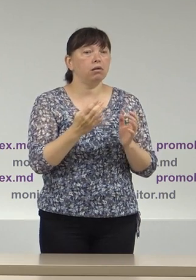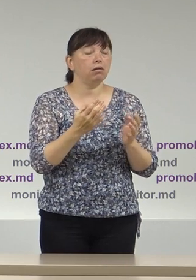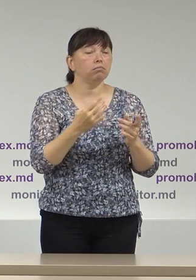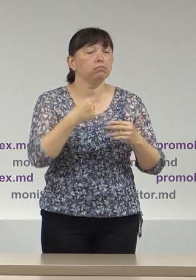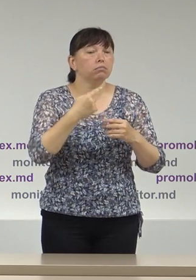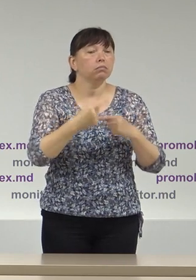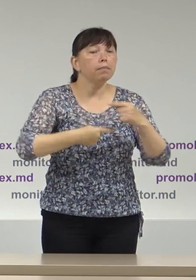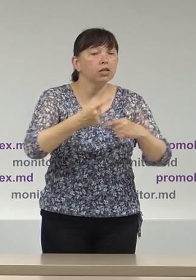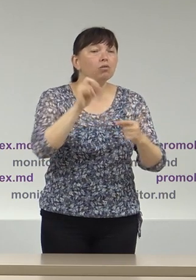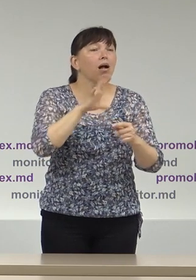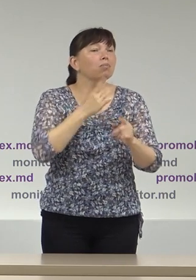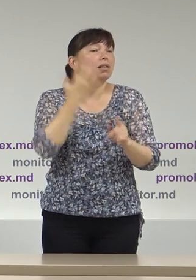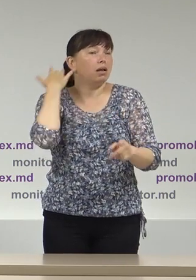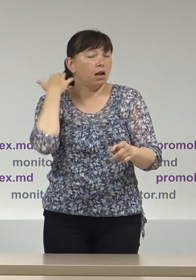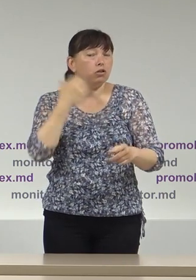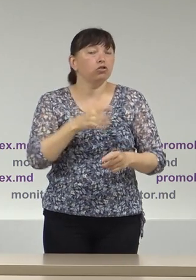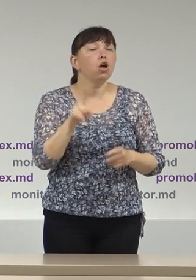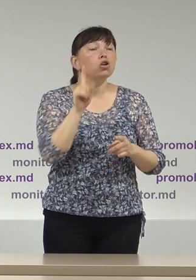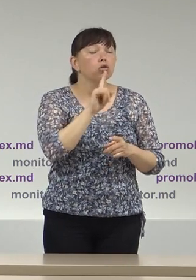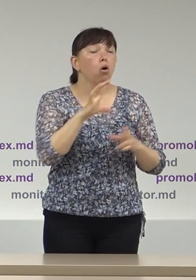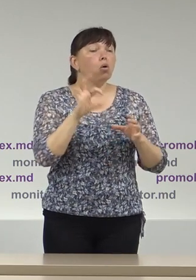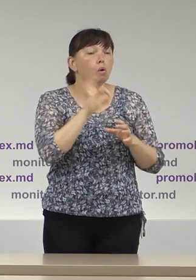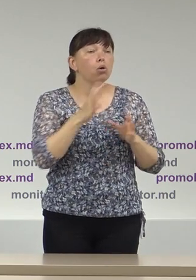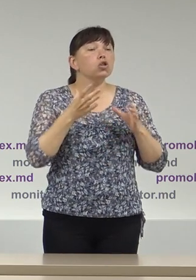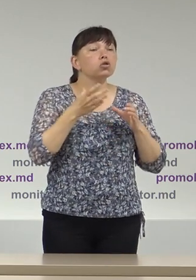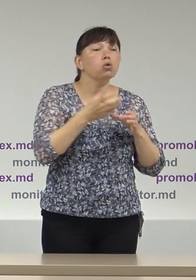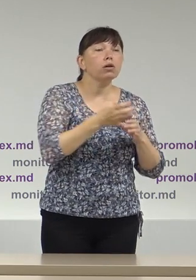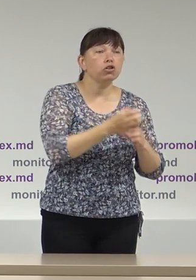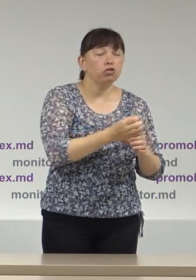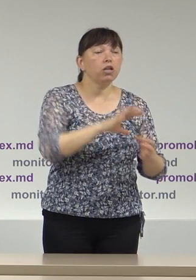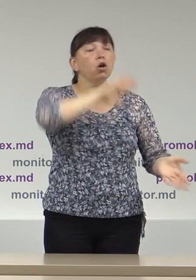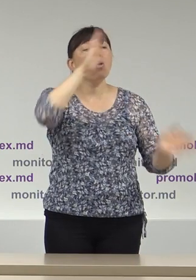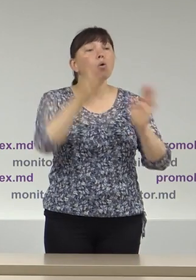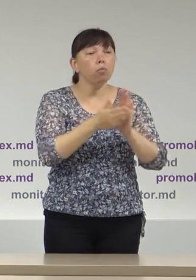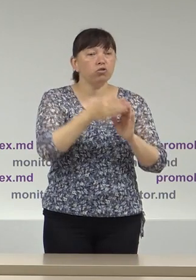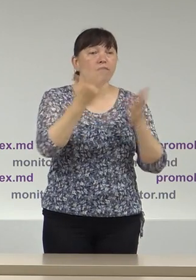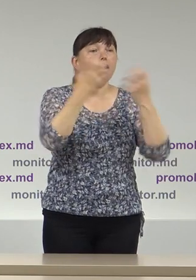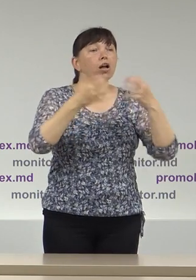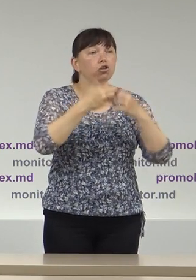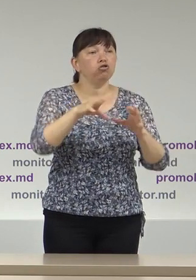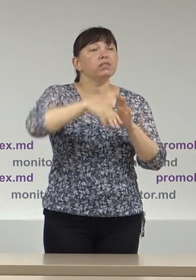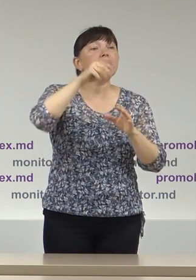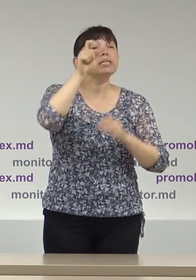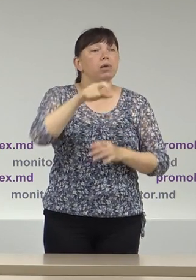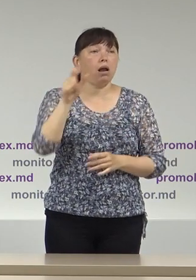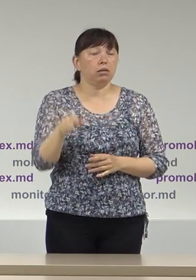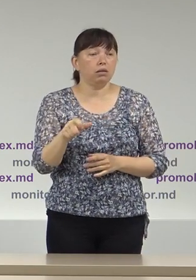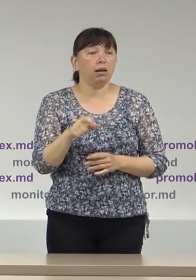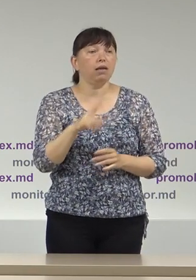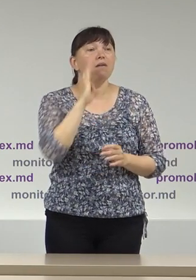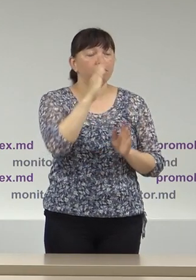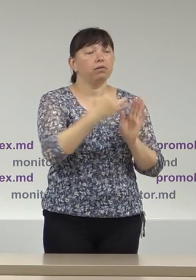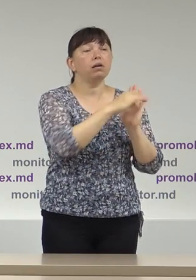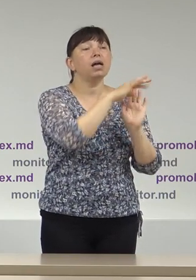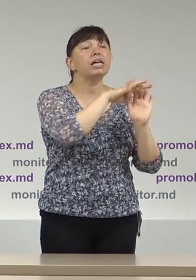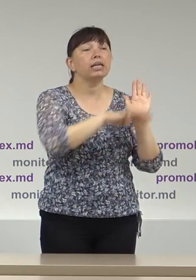anterior și anume este vorba despre scăderea treptată a numărului total de alegători în Registrul de Stat